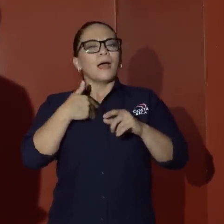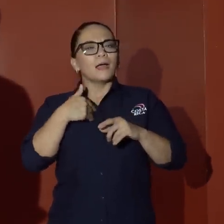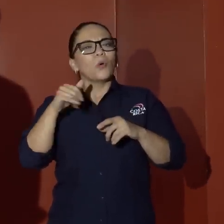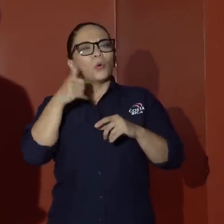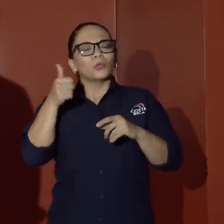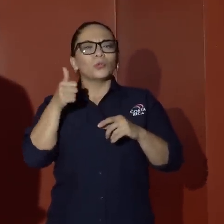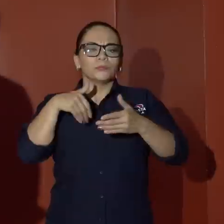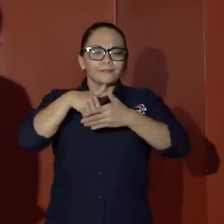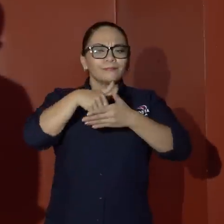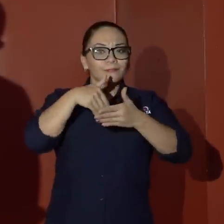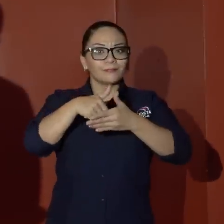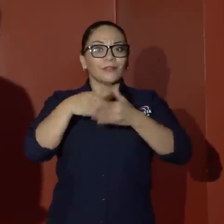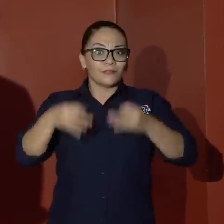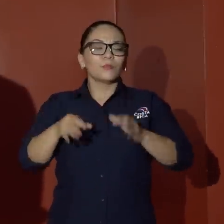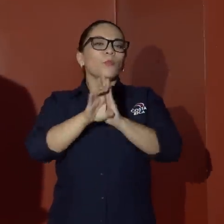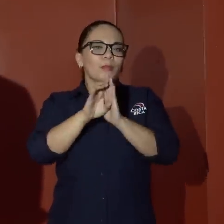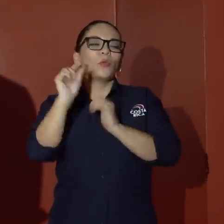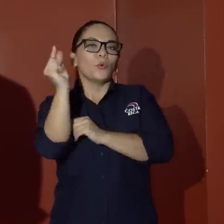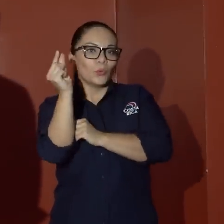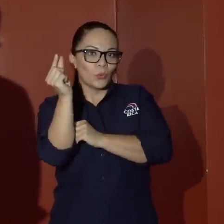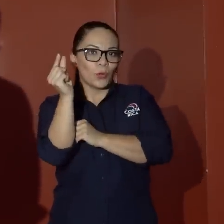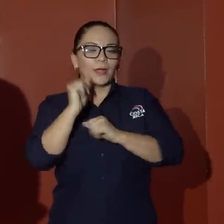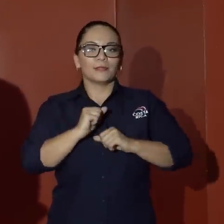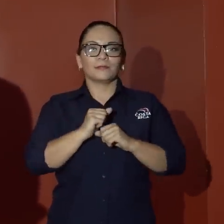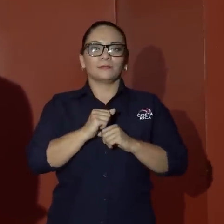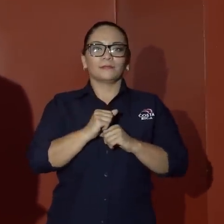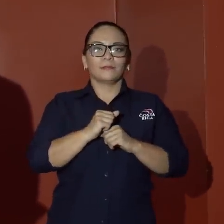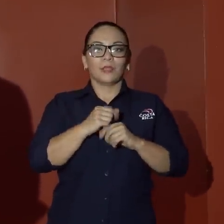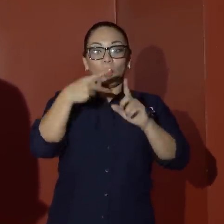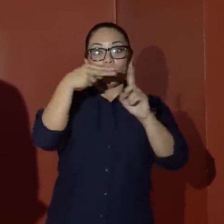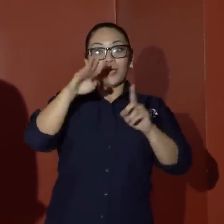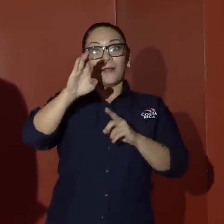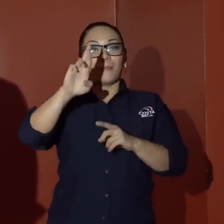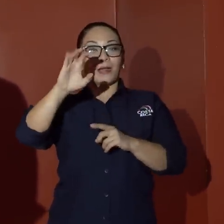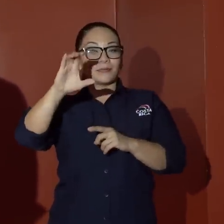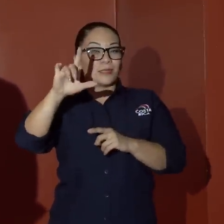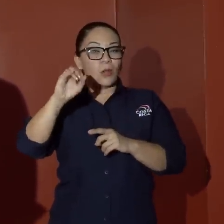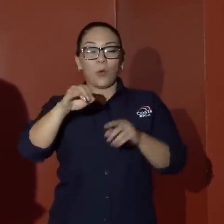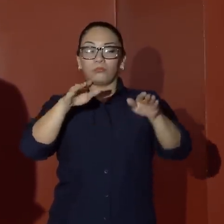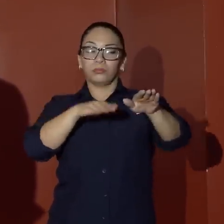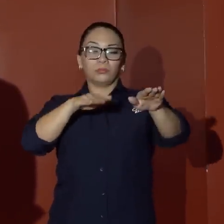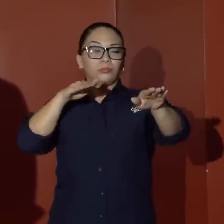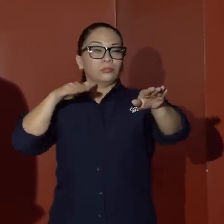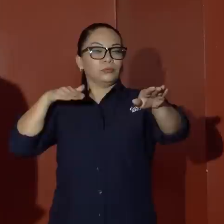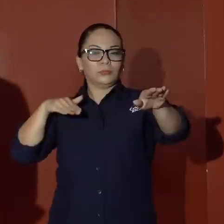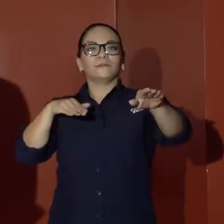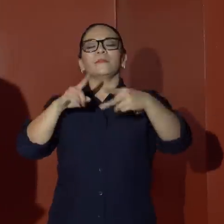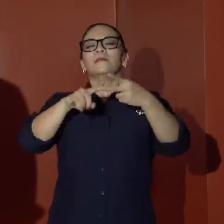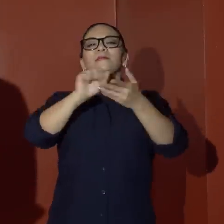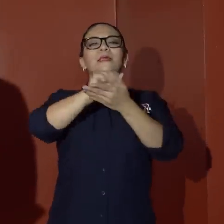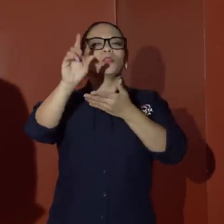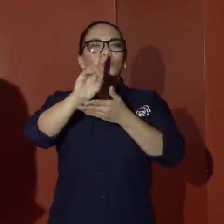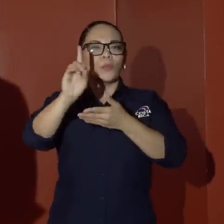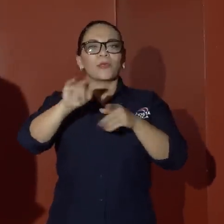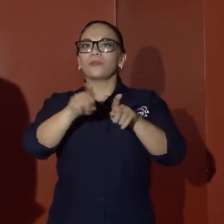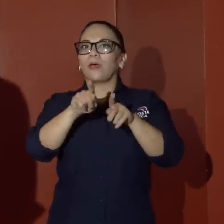botella físicos, ¿verdad? Sabemos que, por ejemplo, en La Uruca, en la altura del Barceló, siempre se pega eso. Sabemos que también en Santo Domingo de